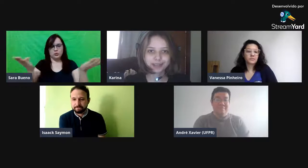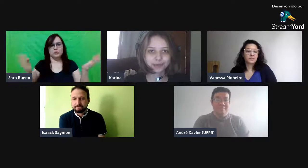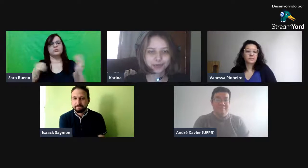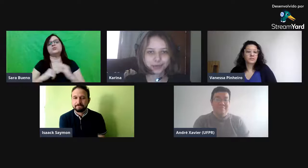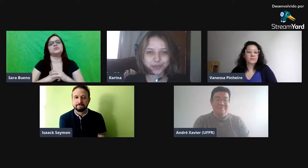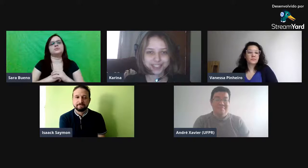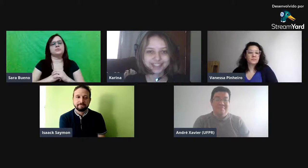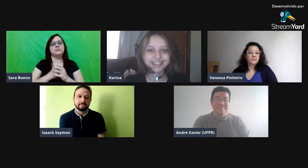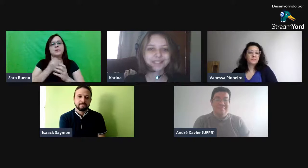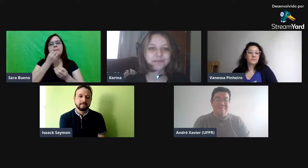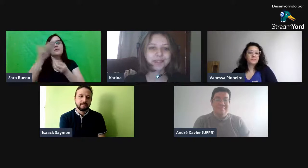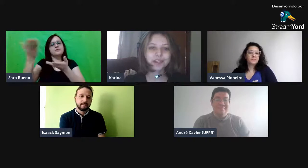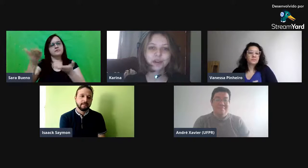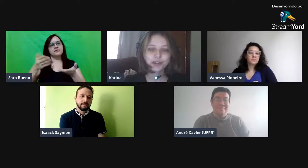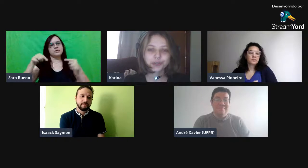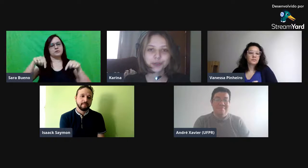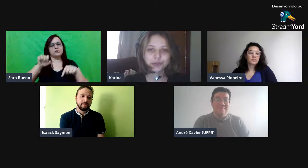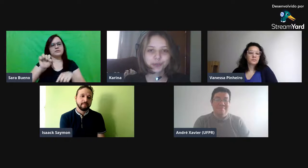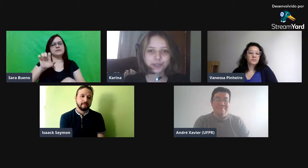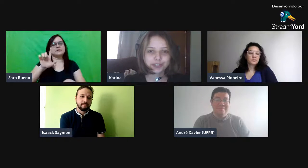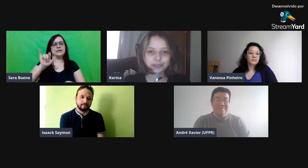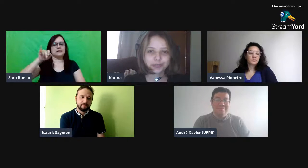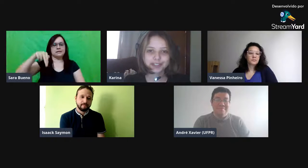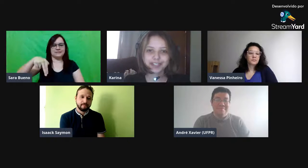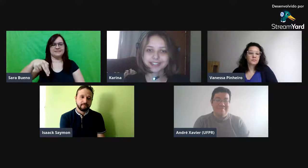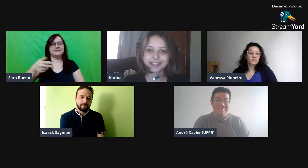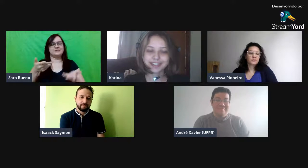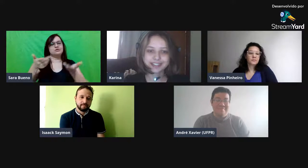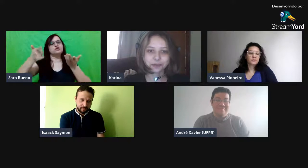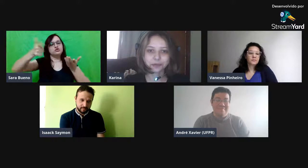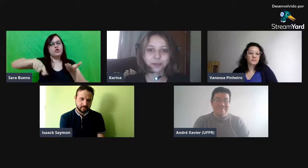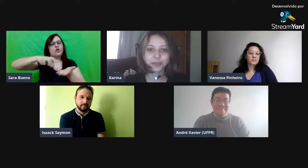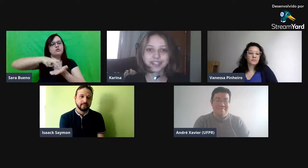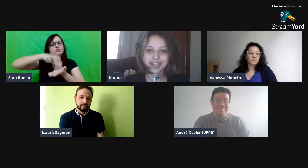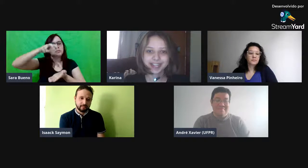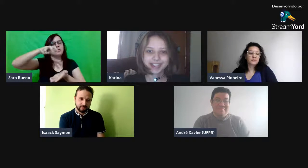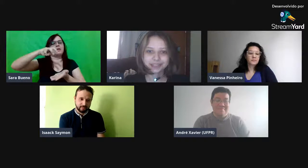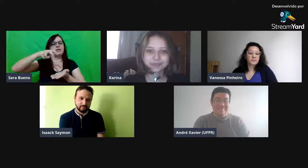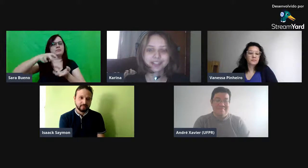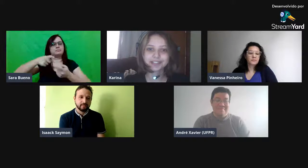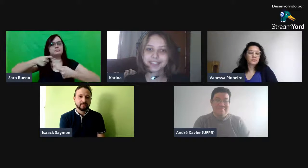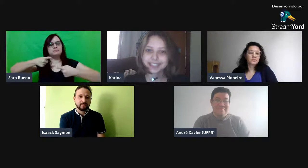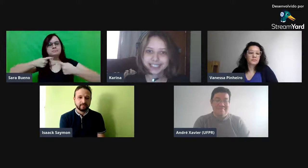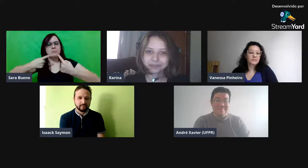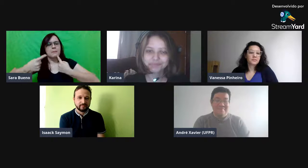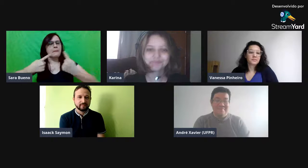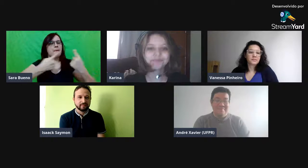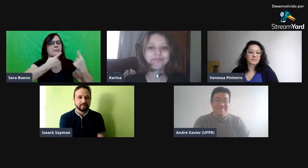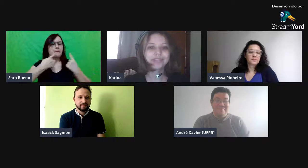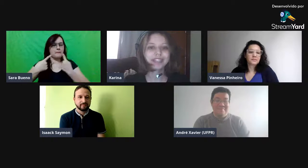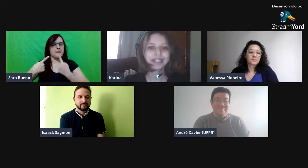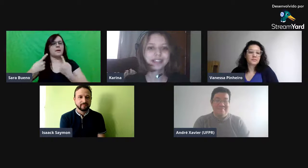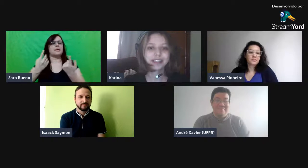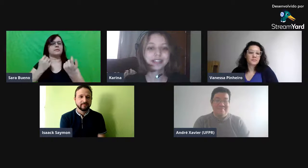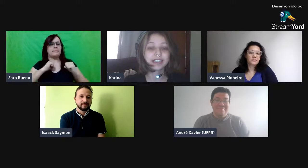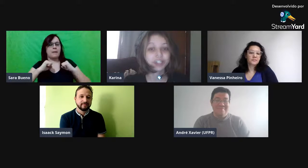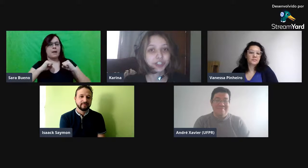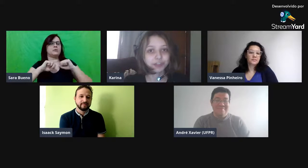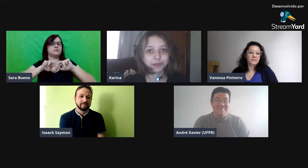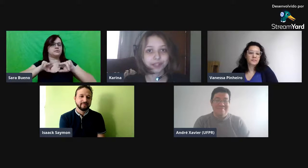discussões. Hoje os autores presentes aqui são o Isaac e a Vanessa. E a gente vai contar